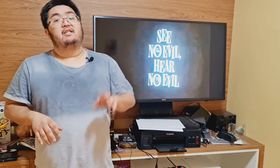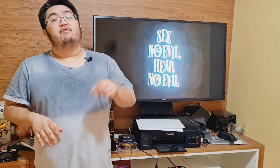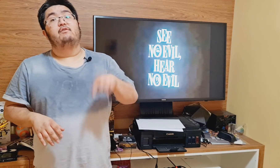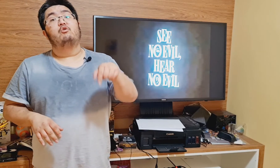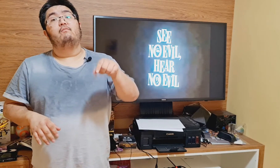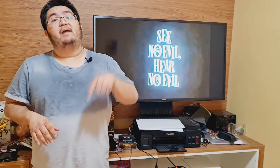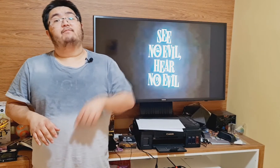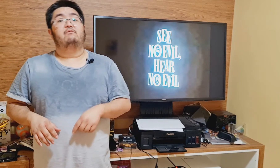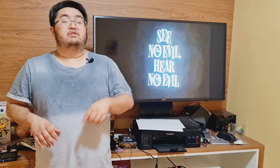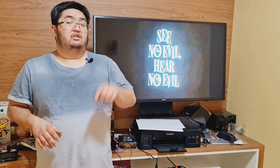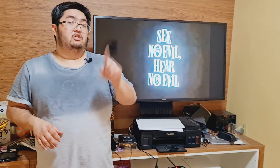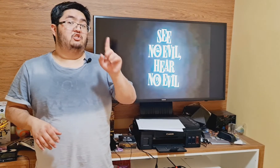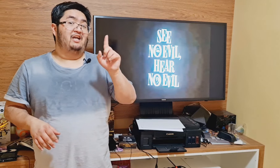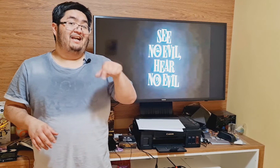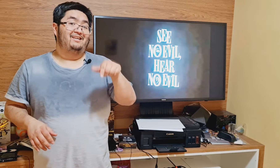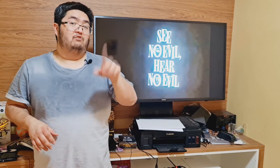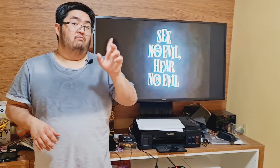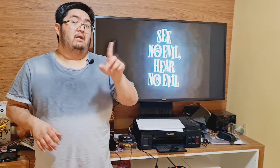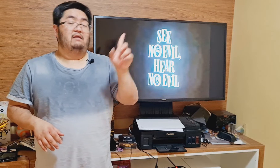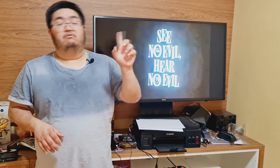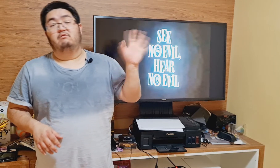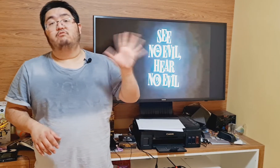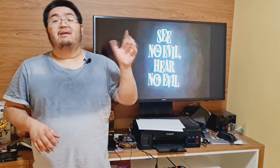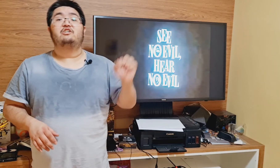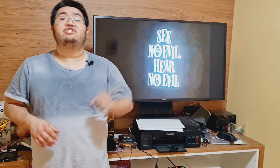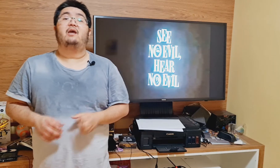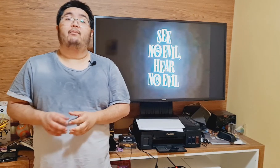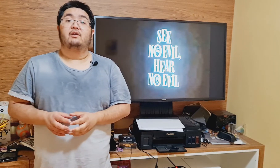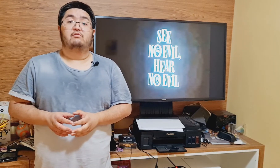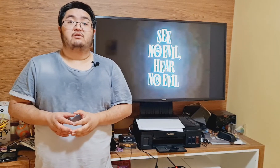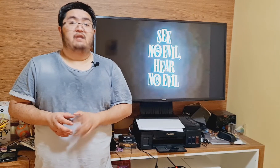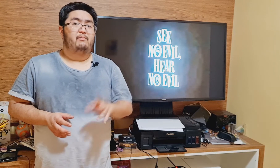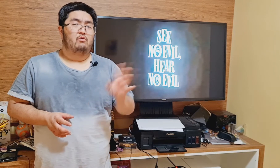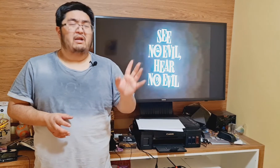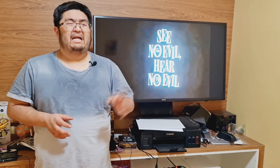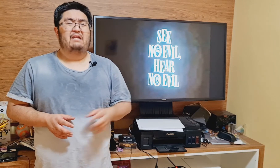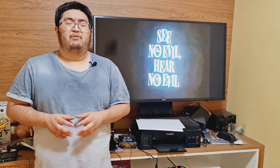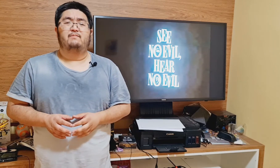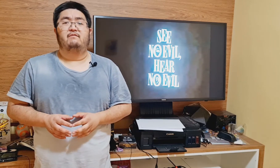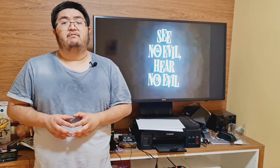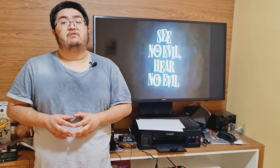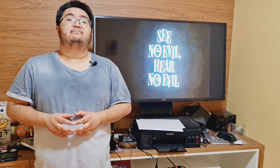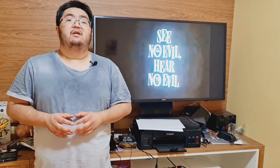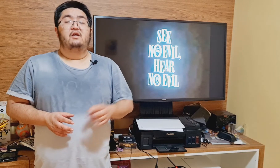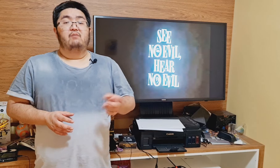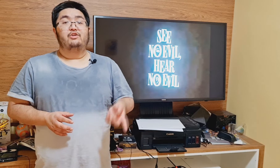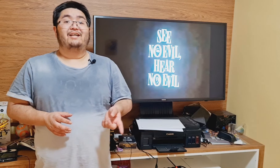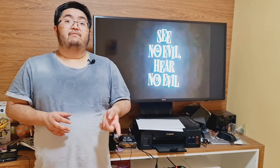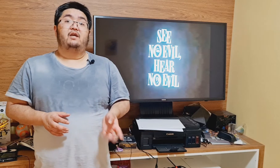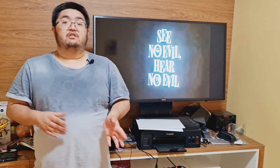tem um filme completo para você assistir aqui, dublado, com a dublagem de época, inclusive. Dá procurado depois para ver o vídeo. Muitas vezes